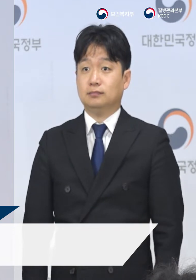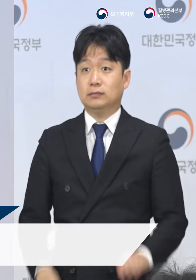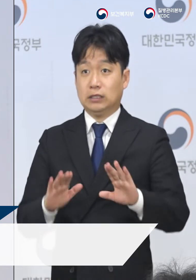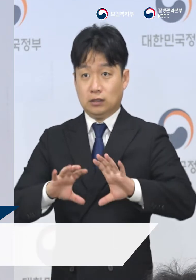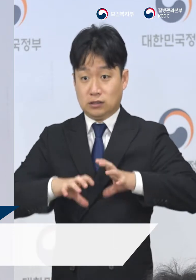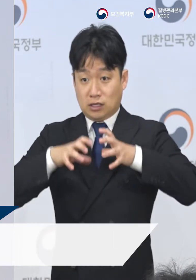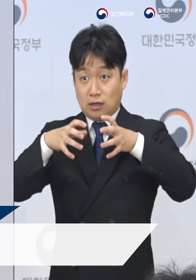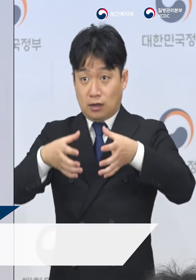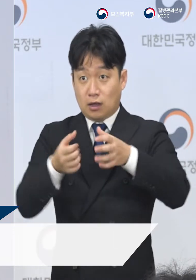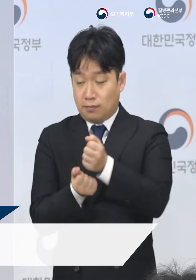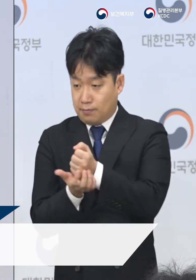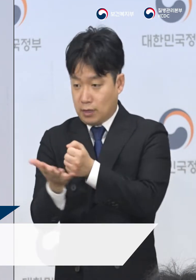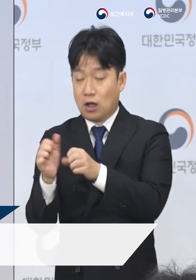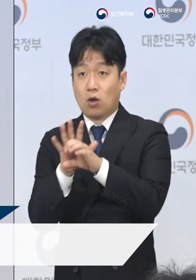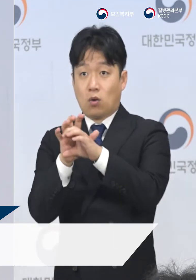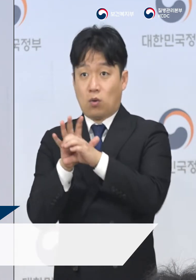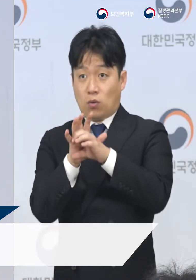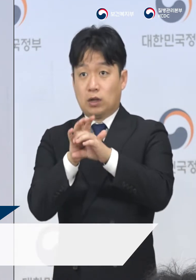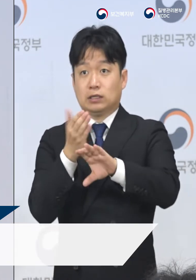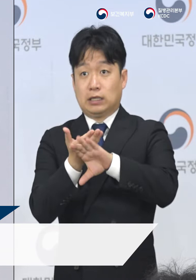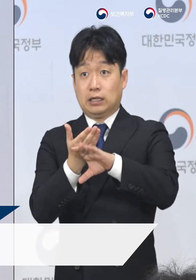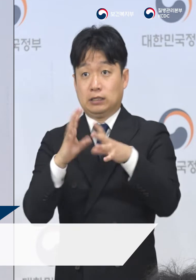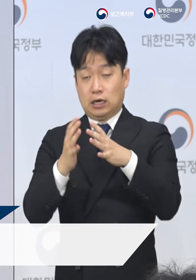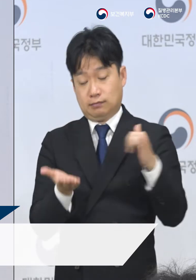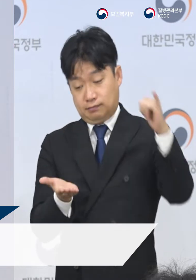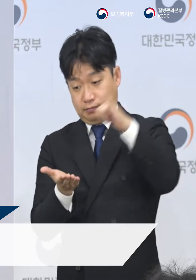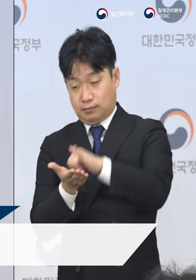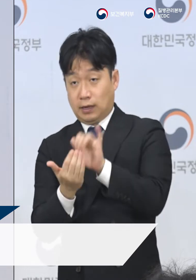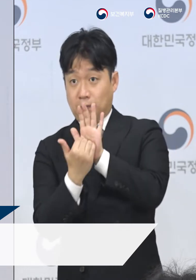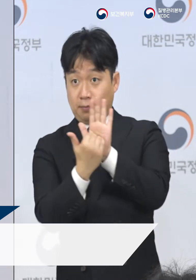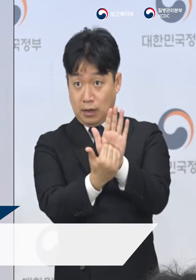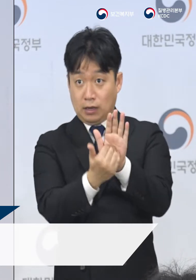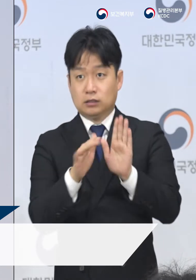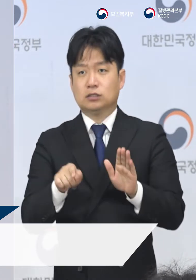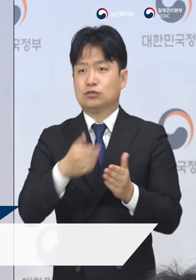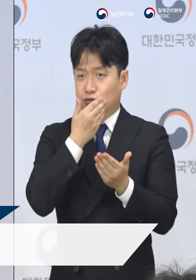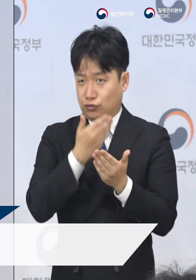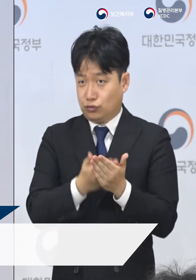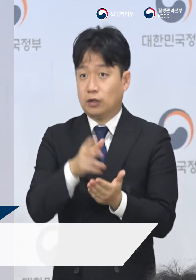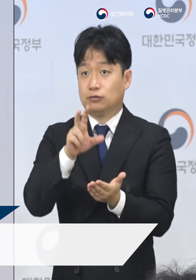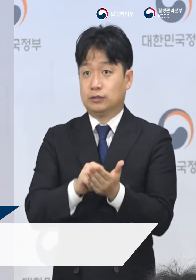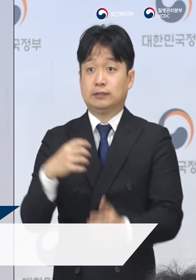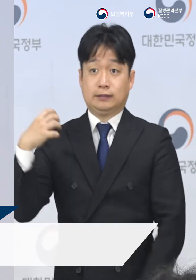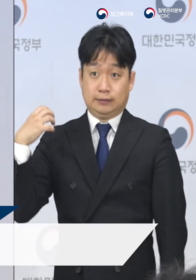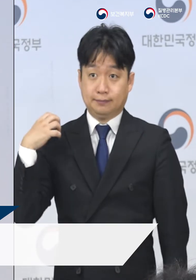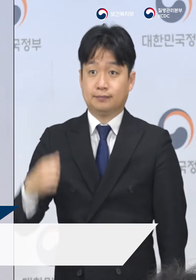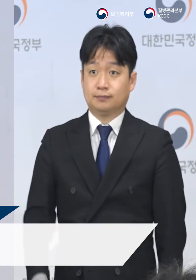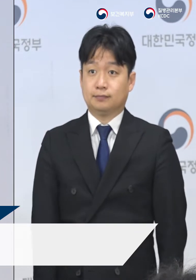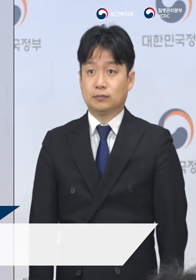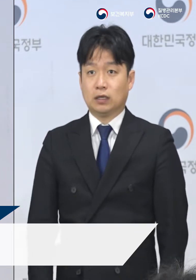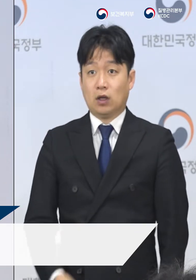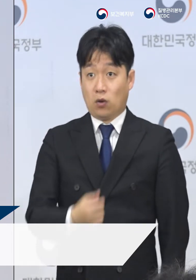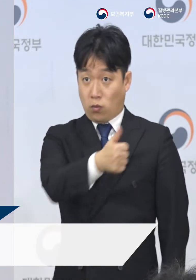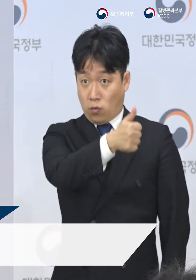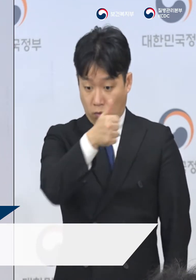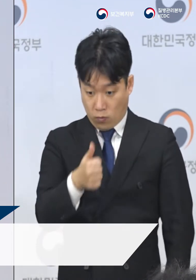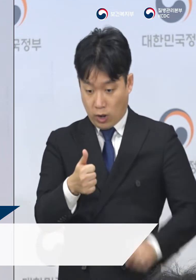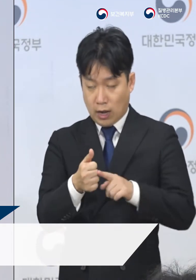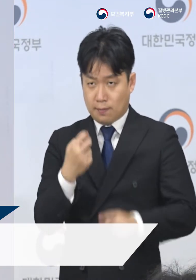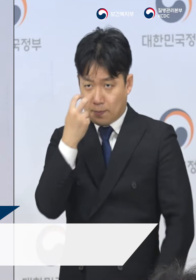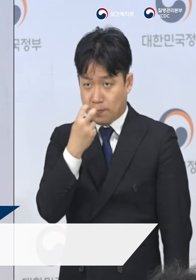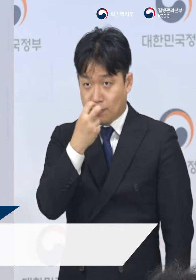세계적으로 확산되고 있는 코로나19의 해외유입을 차단하는 것은 여전히 중요한 과제로 검역을 강화하고